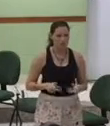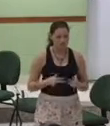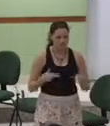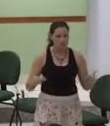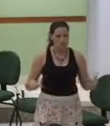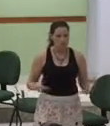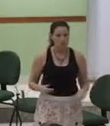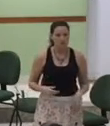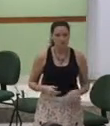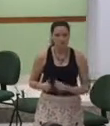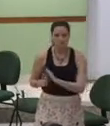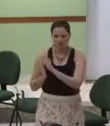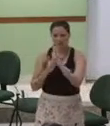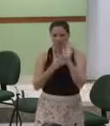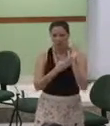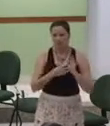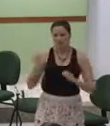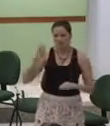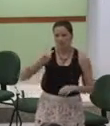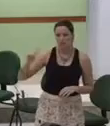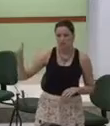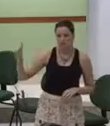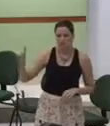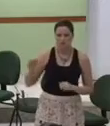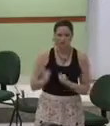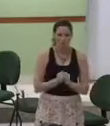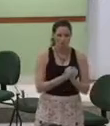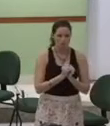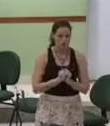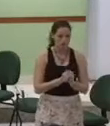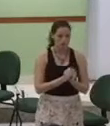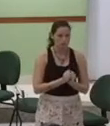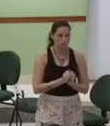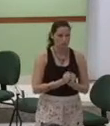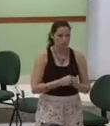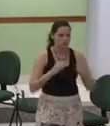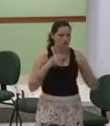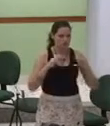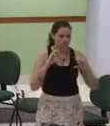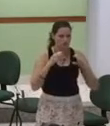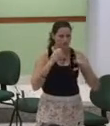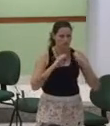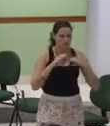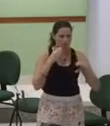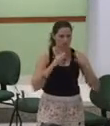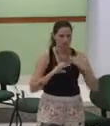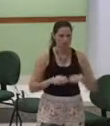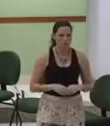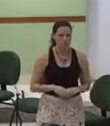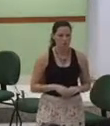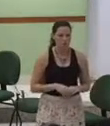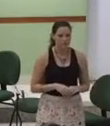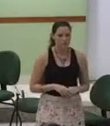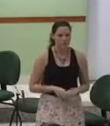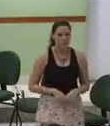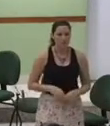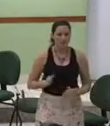que adorar é como nós estamos aqui juntos cantando né mas adorar é o nosso dia a dia é o estilo de